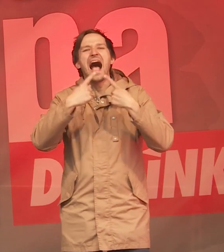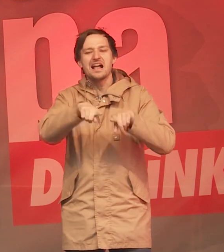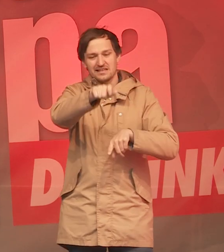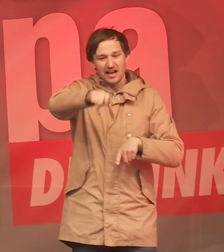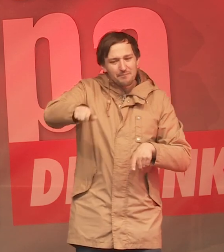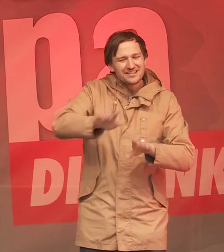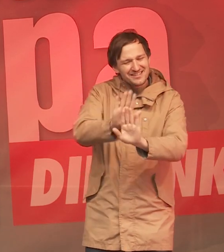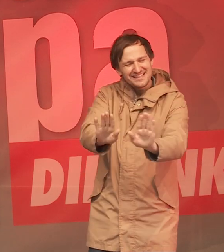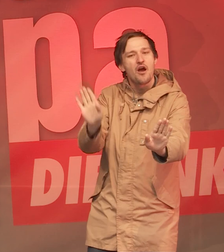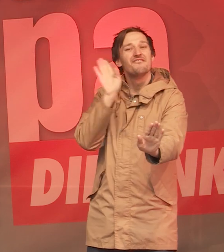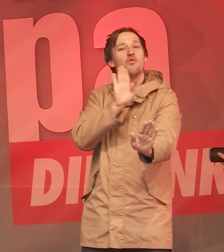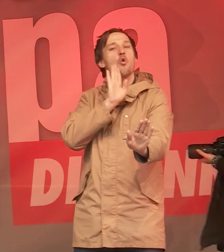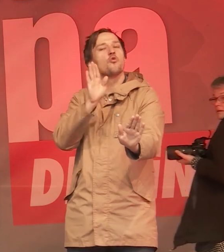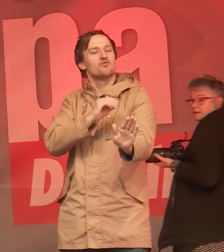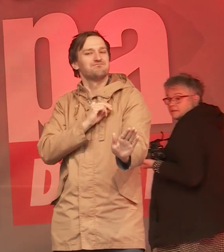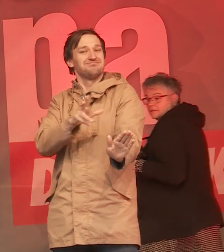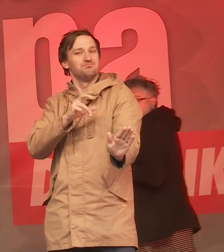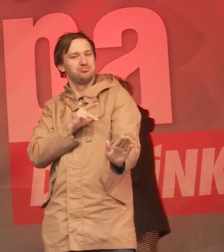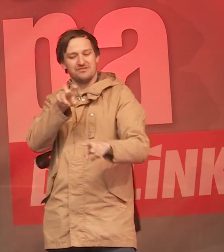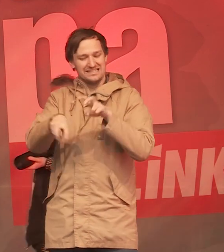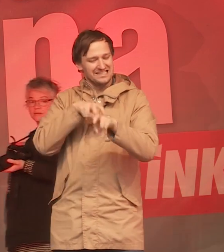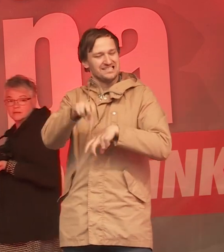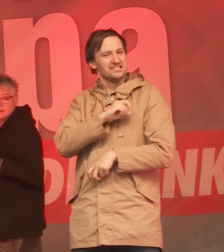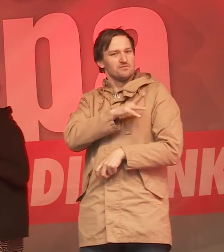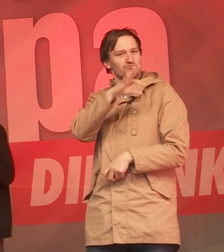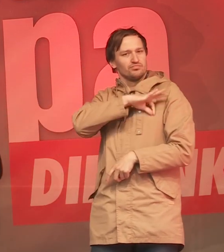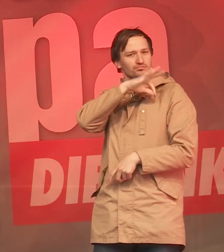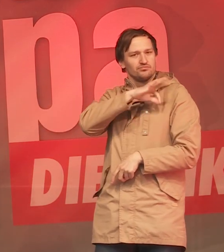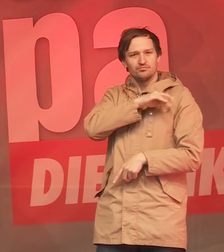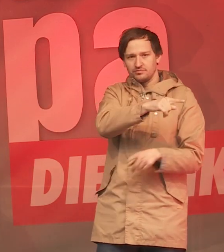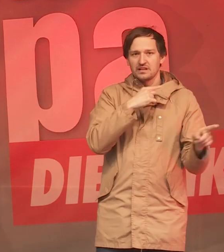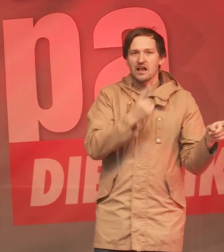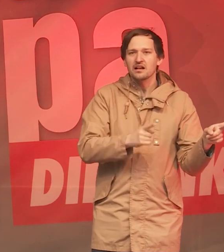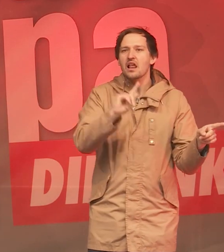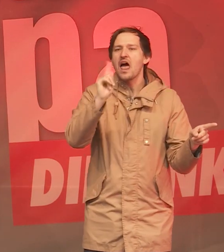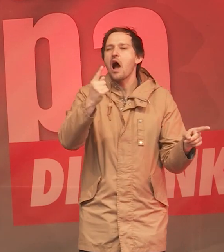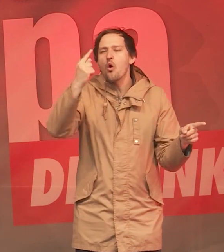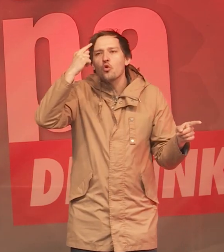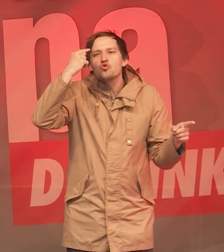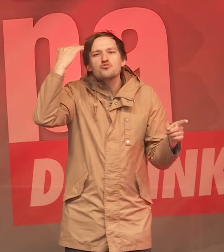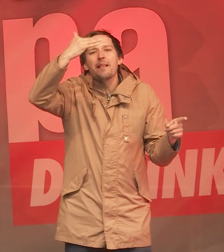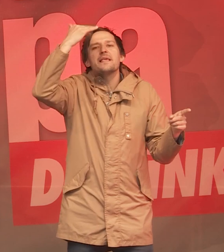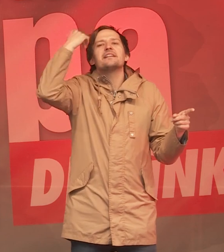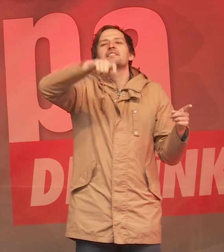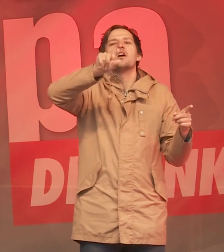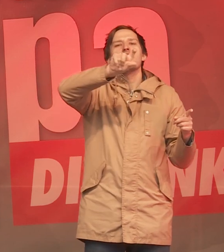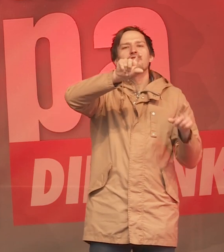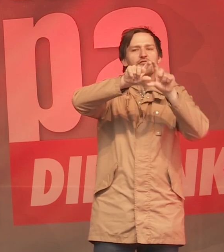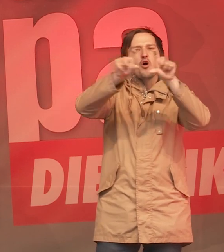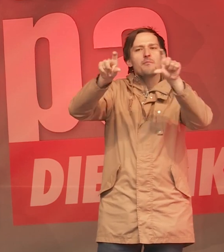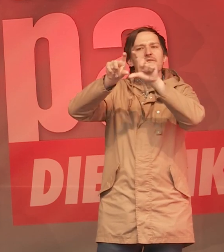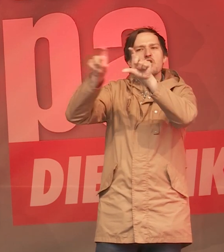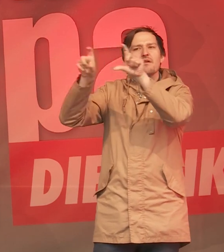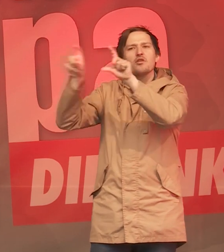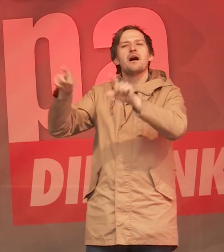Menschen Wohnungen sich goldene Nasen zu verdienen. Und dann hat er auch noch gewagt, darüber nachzudenken, dass Unternehmen vielleicht lieber